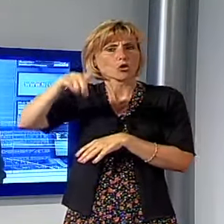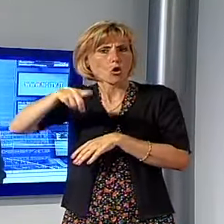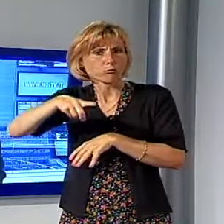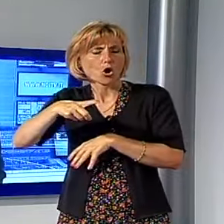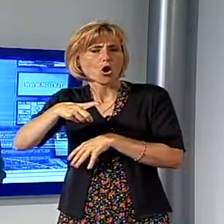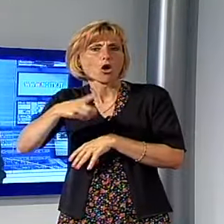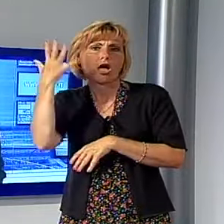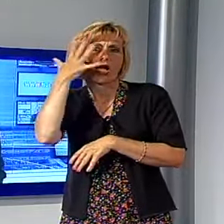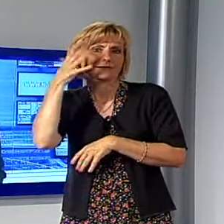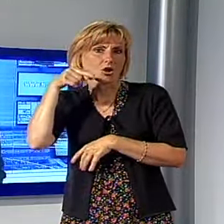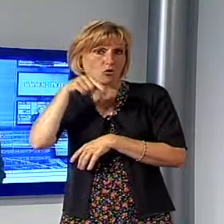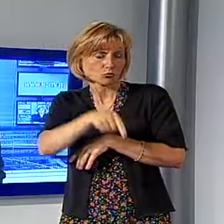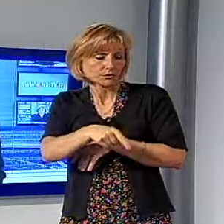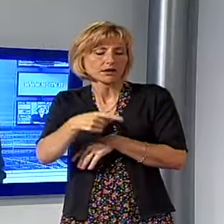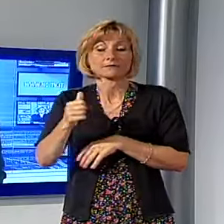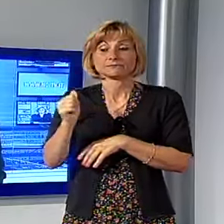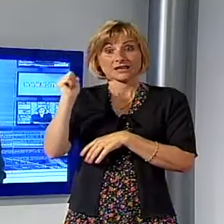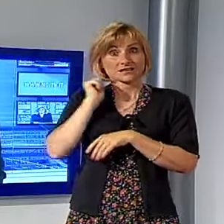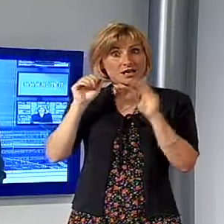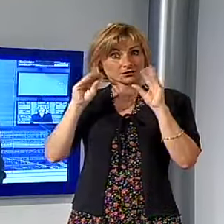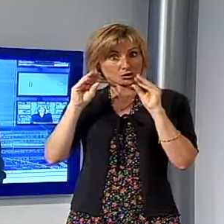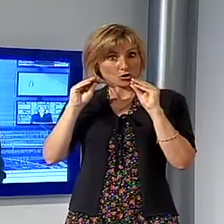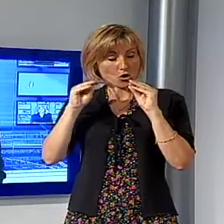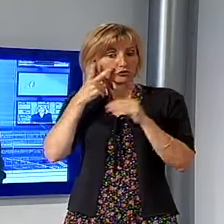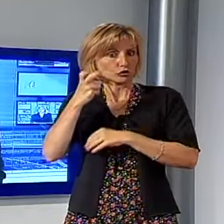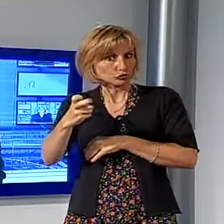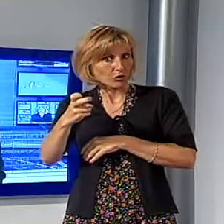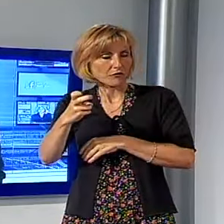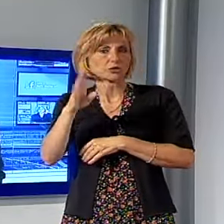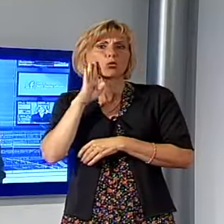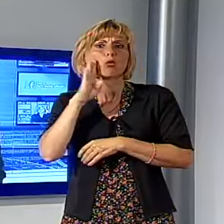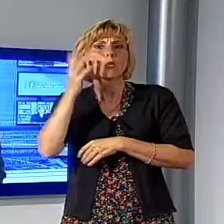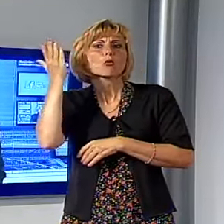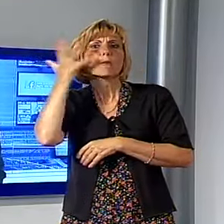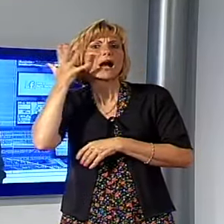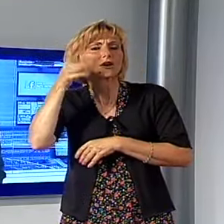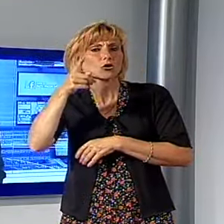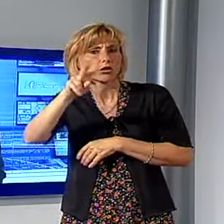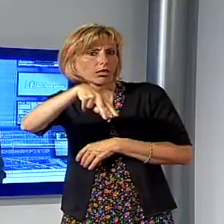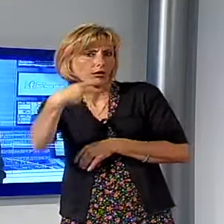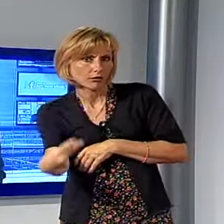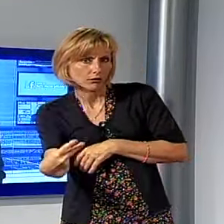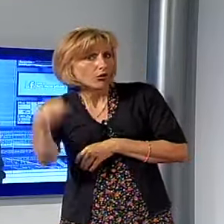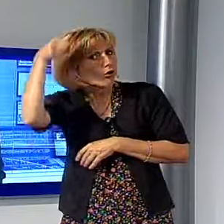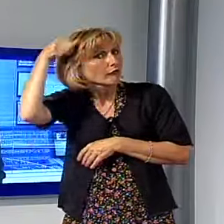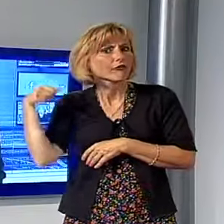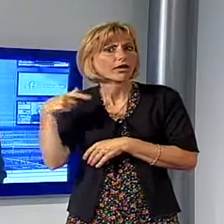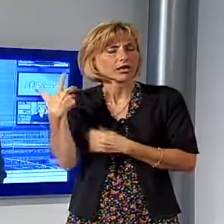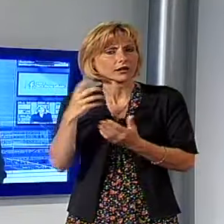scorsa un cittadino marocchino è stato trovato a terra con alcune ferite, una delle quali alla testa